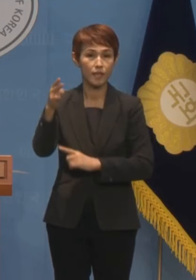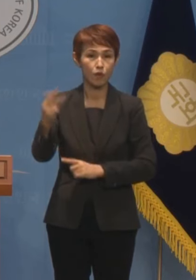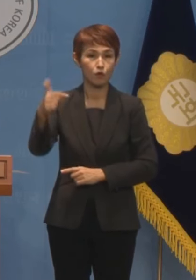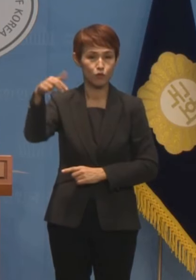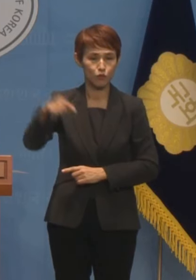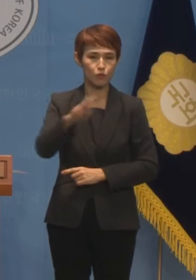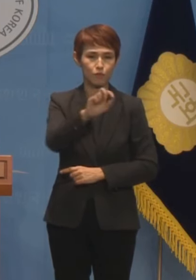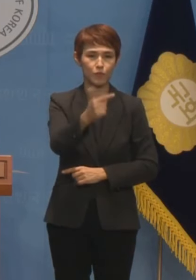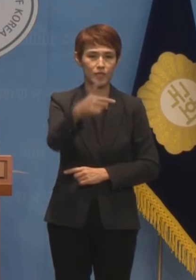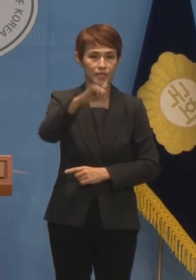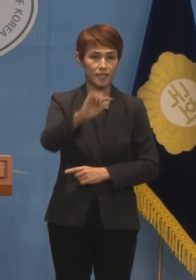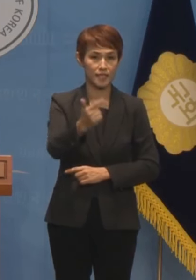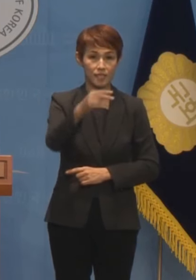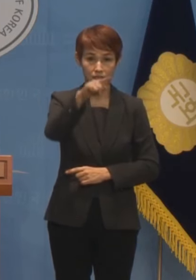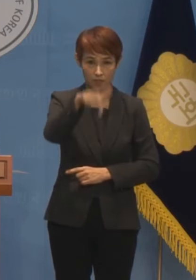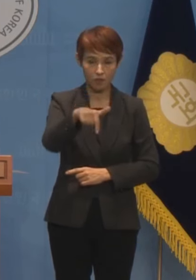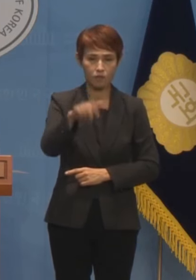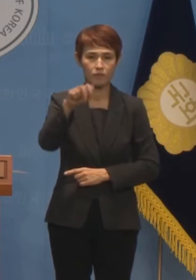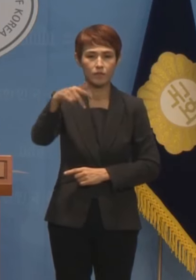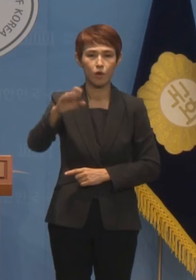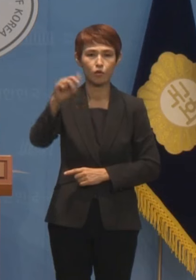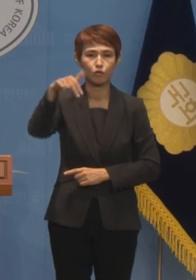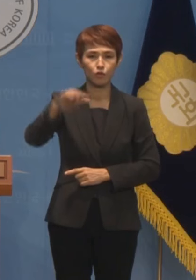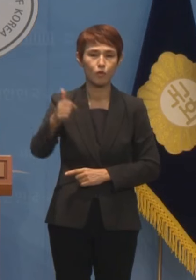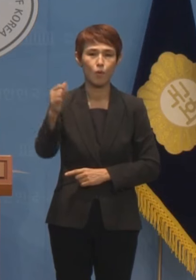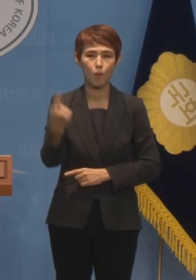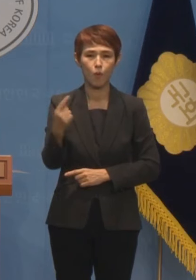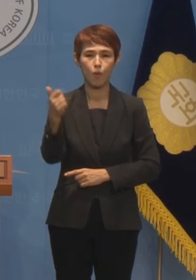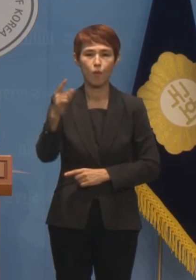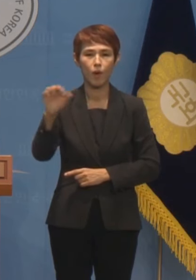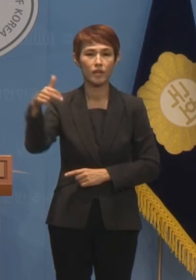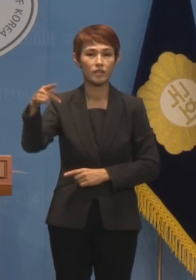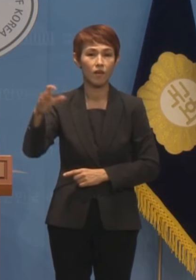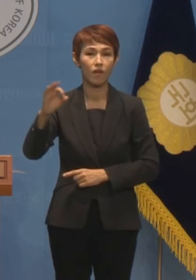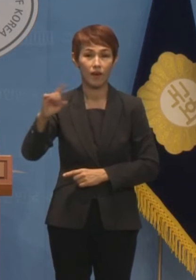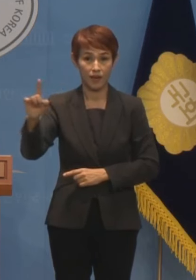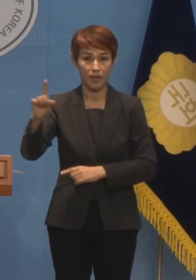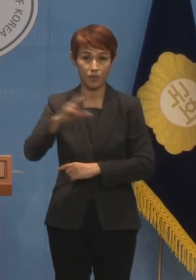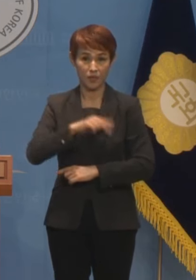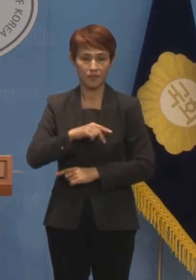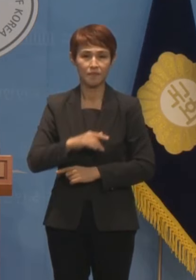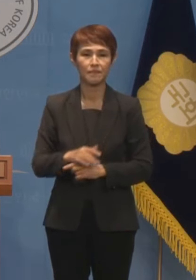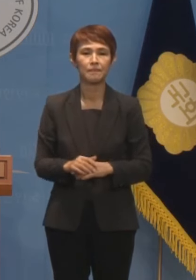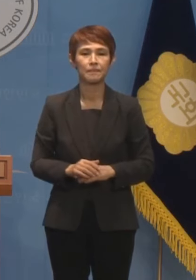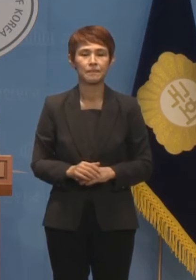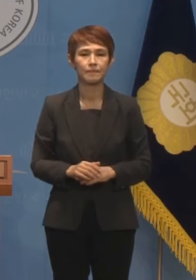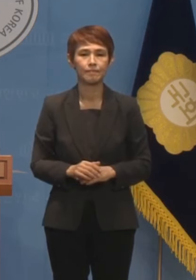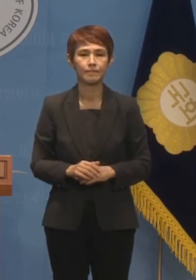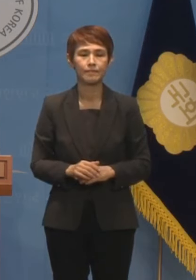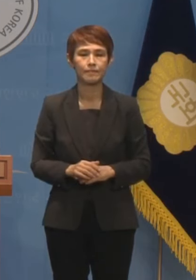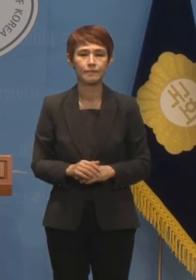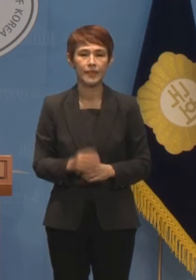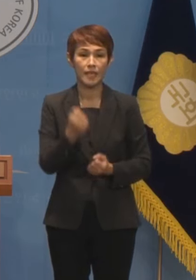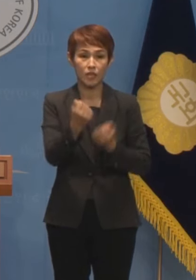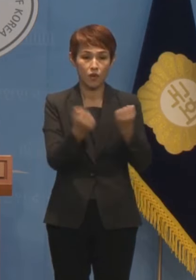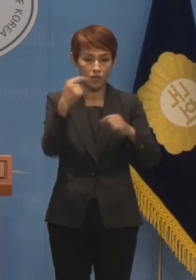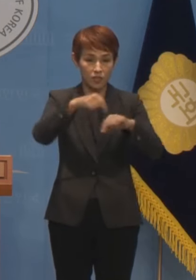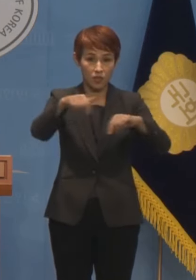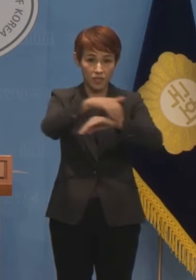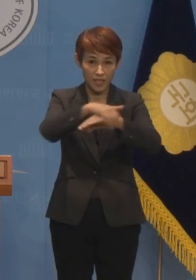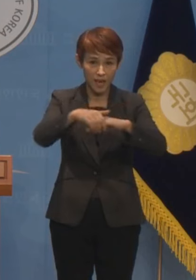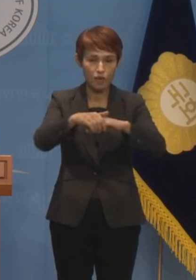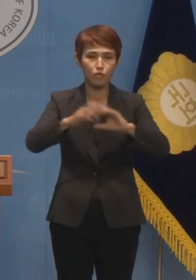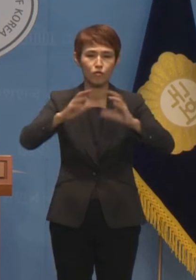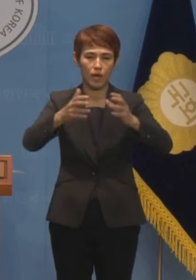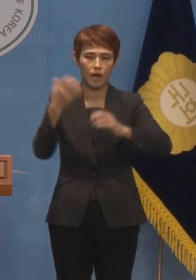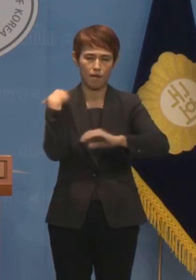문진석, 정준호, 황정화 의원실 주최로 자전거 정책, 국가가 나서라, 자전거